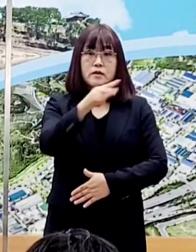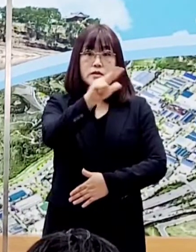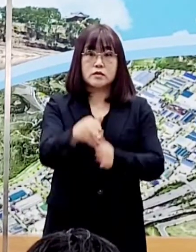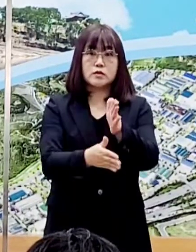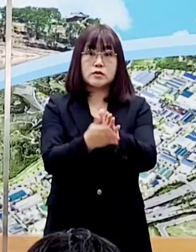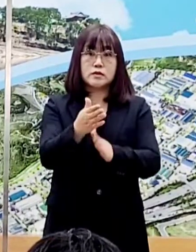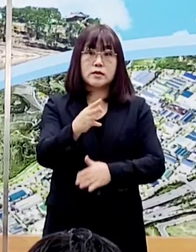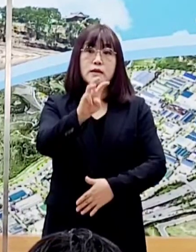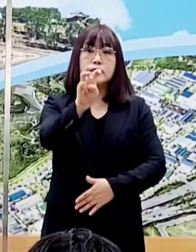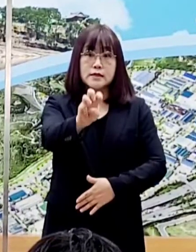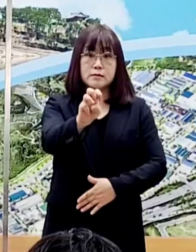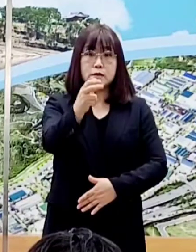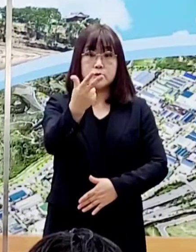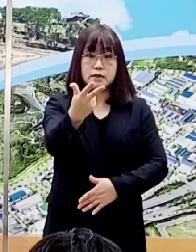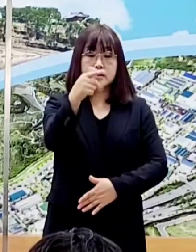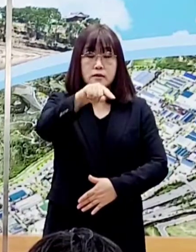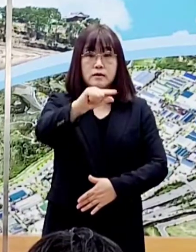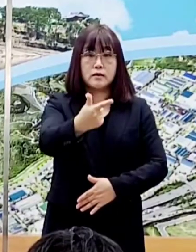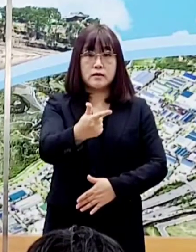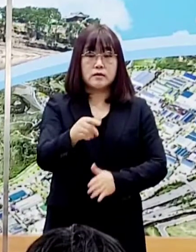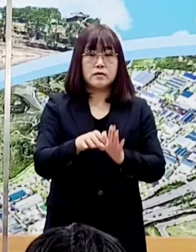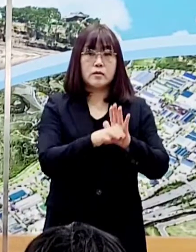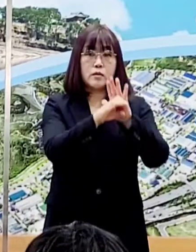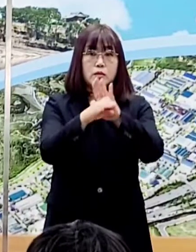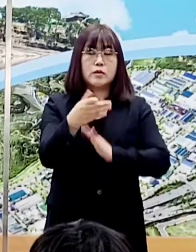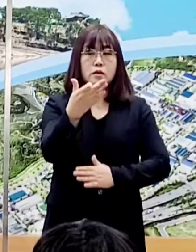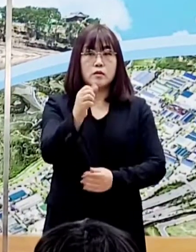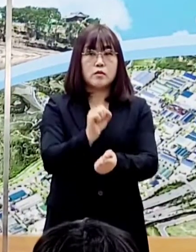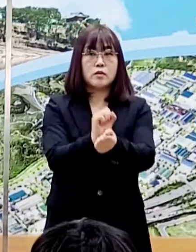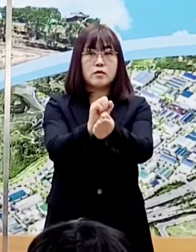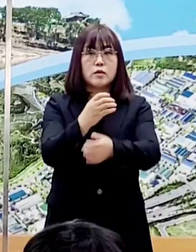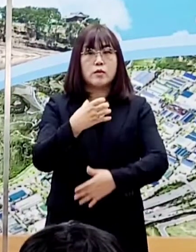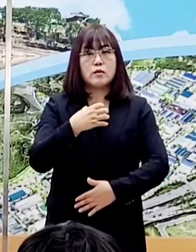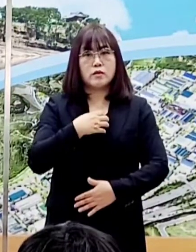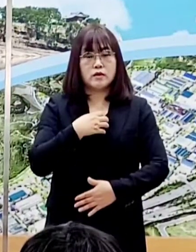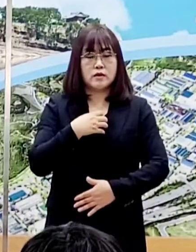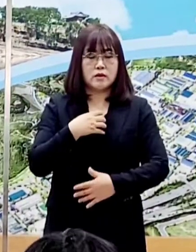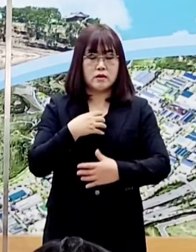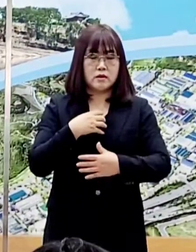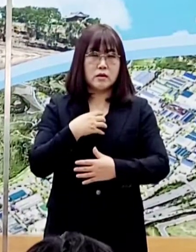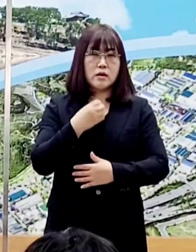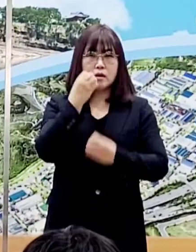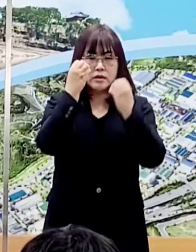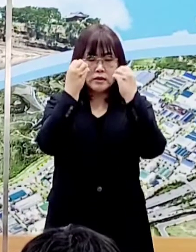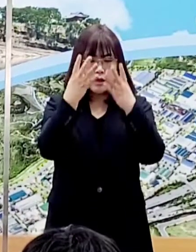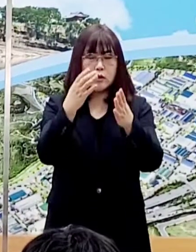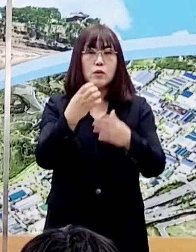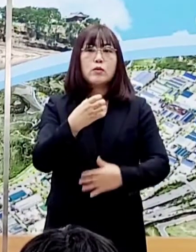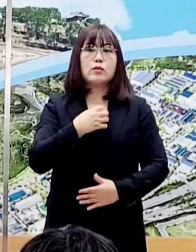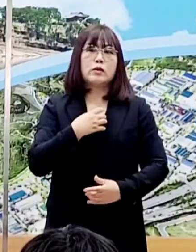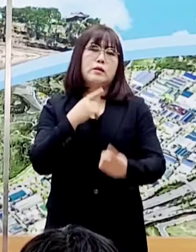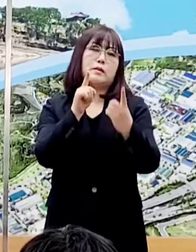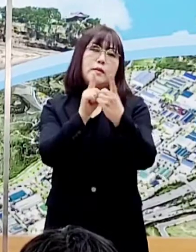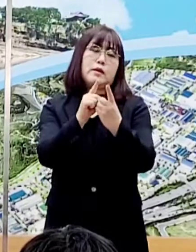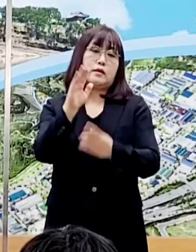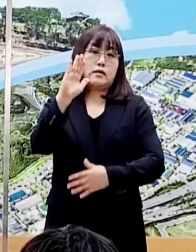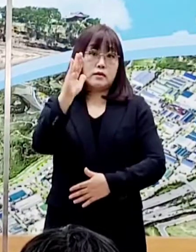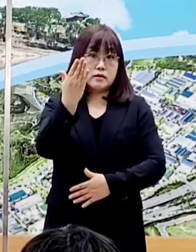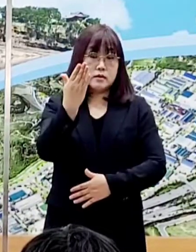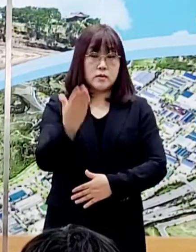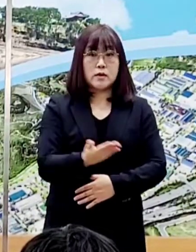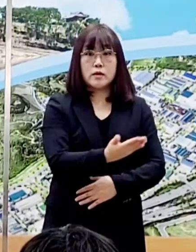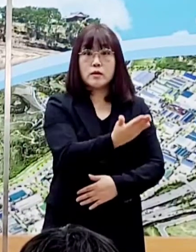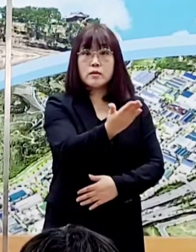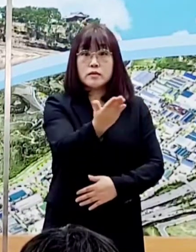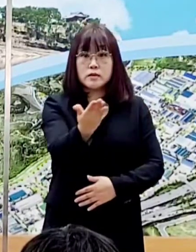지역은 37건으로 코로나19 감염 위기 상황이 새로운 국면을 맞이하고 있습니다. 따라서